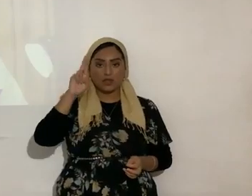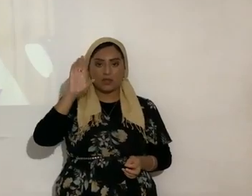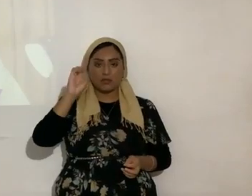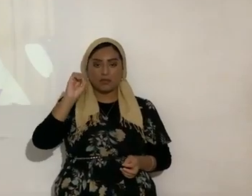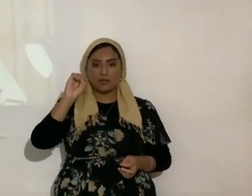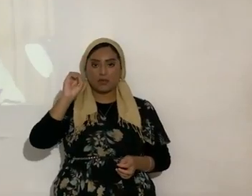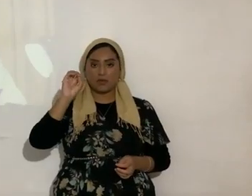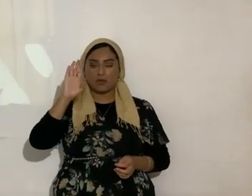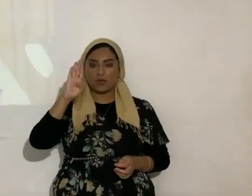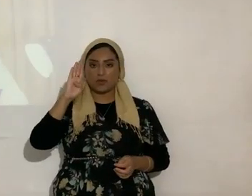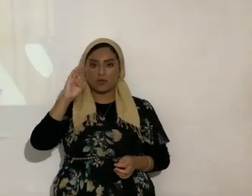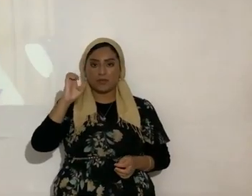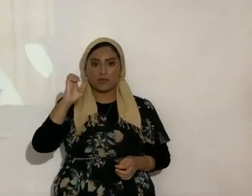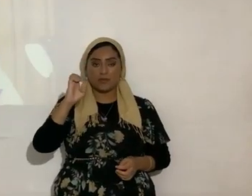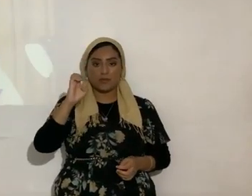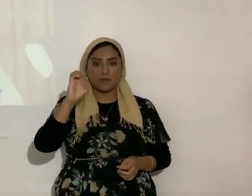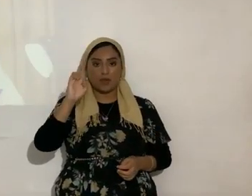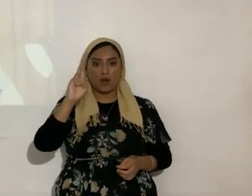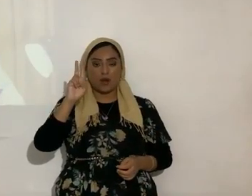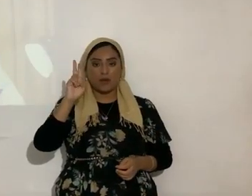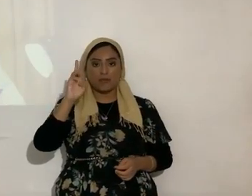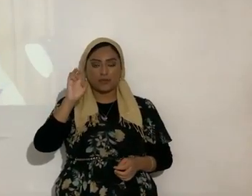proverbios 11 verso 25